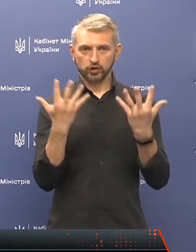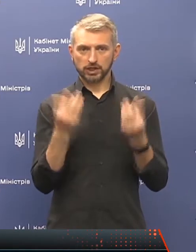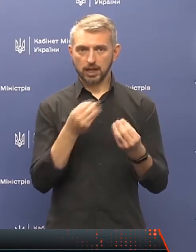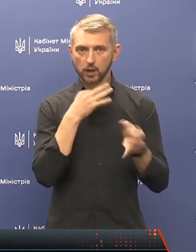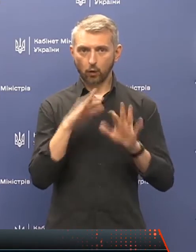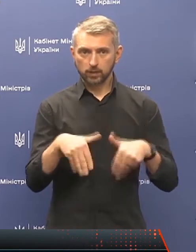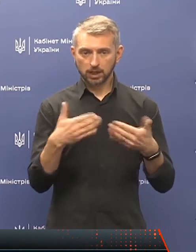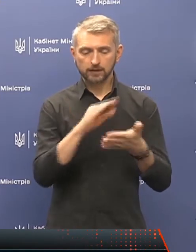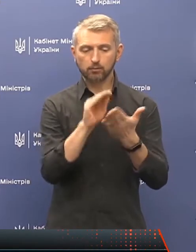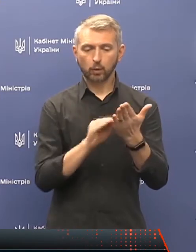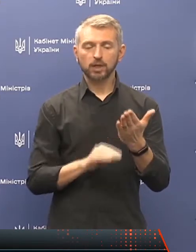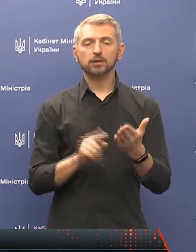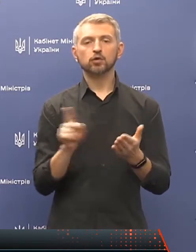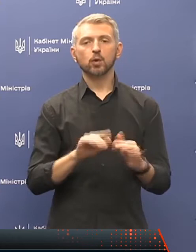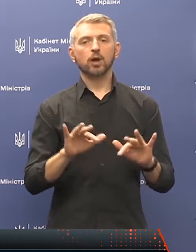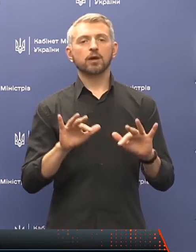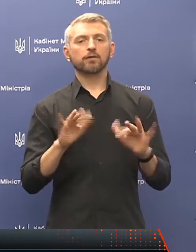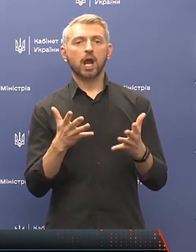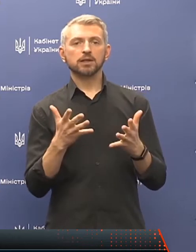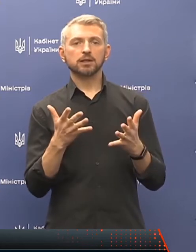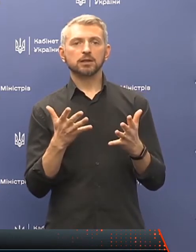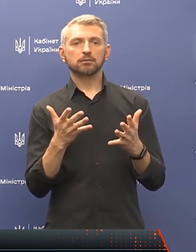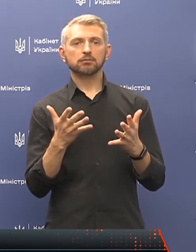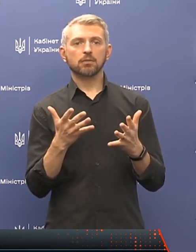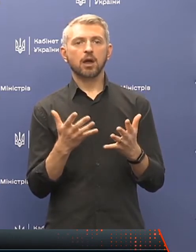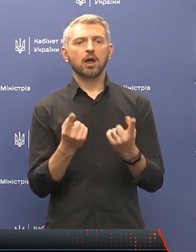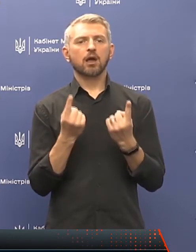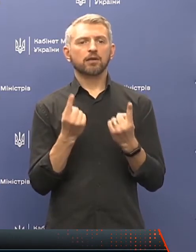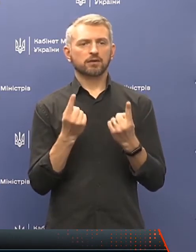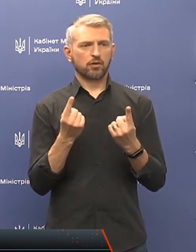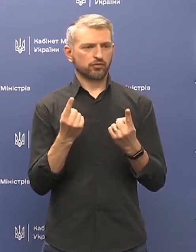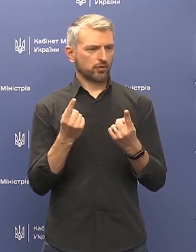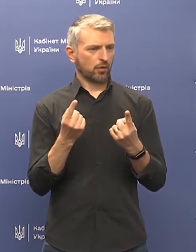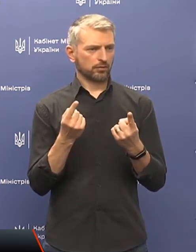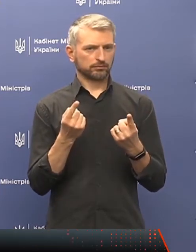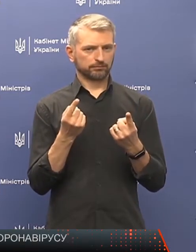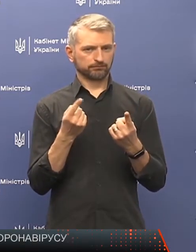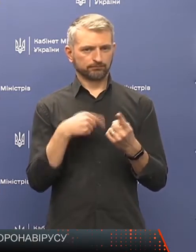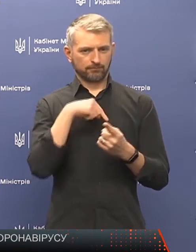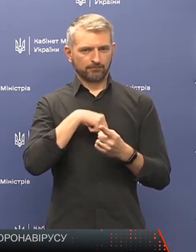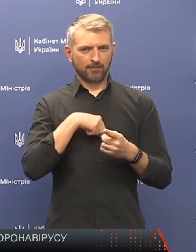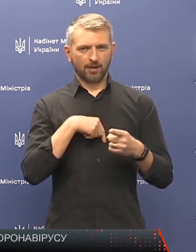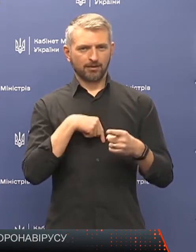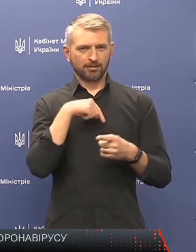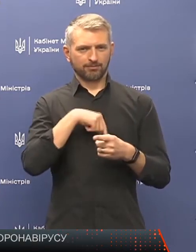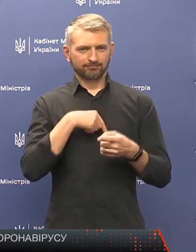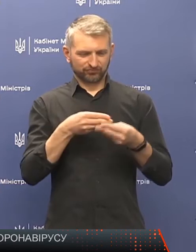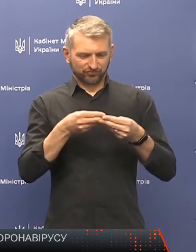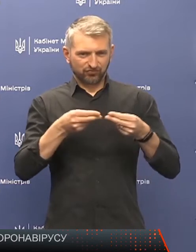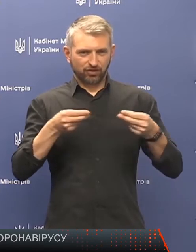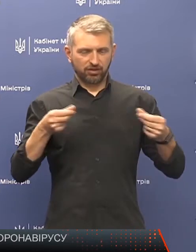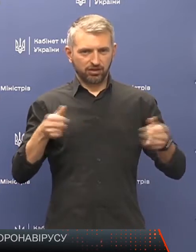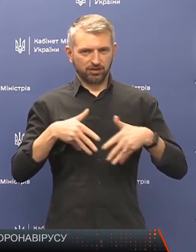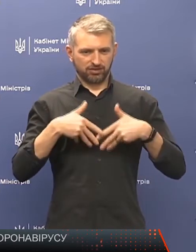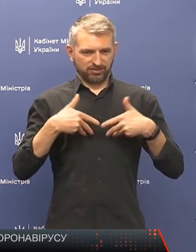прописано, що в разі значного виділення фізіологічних рідин ціла померлої людини, вона повинна бути